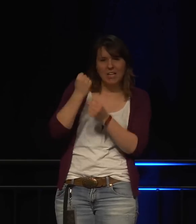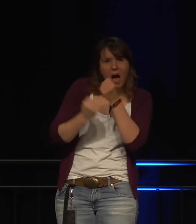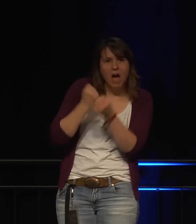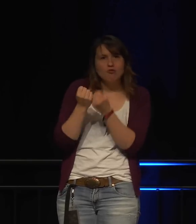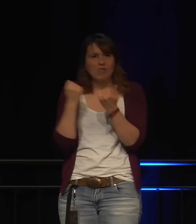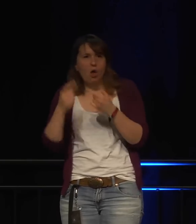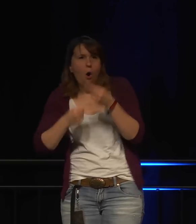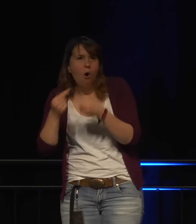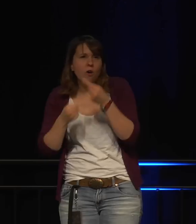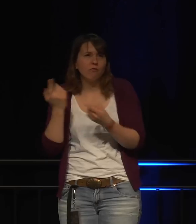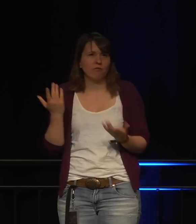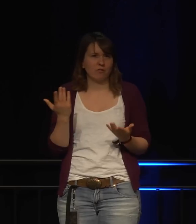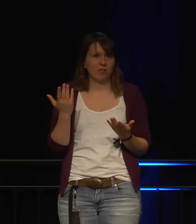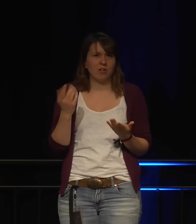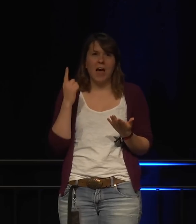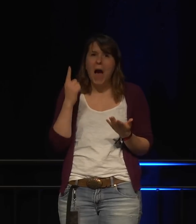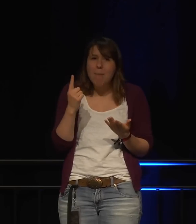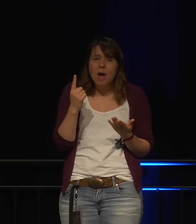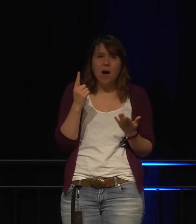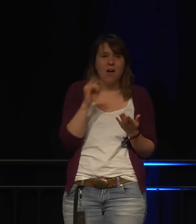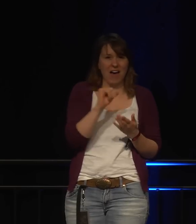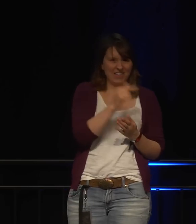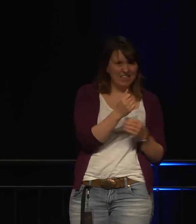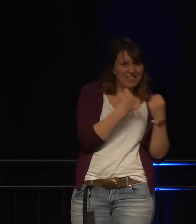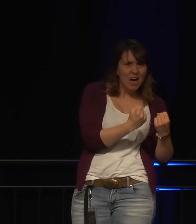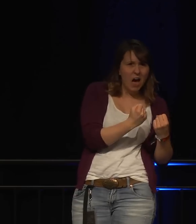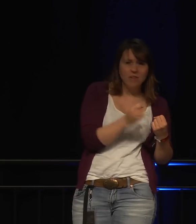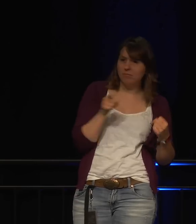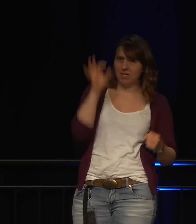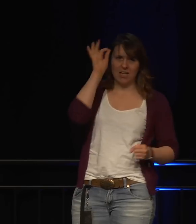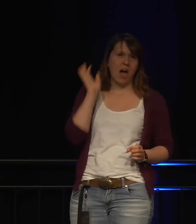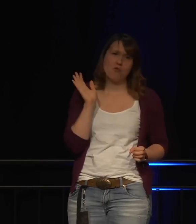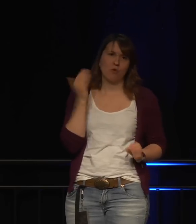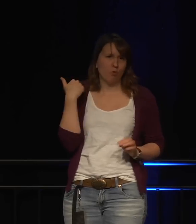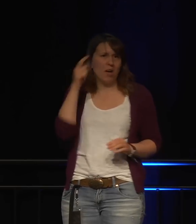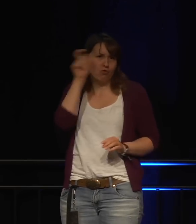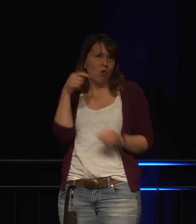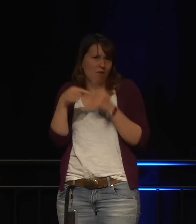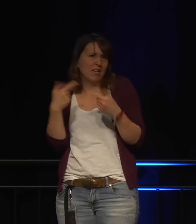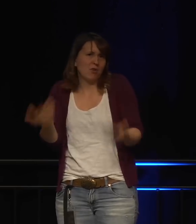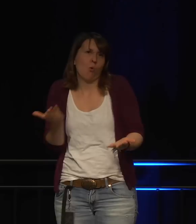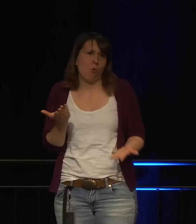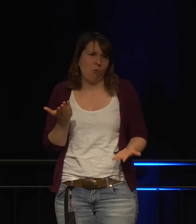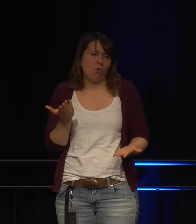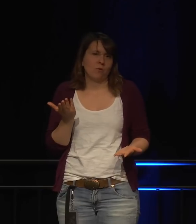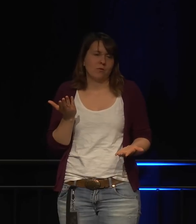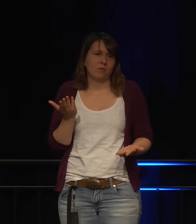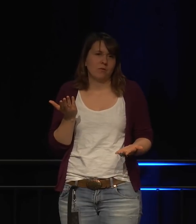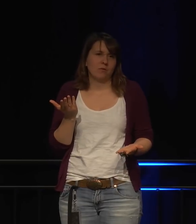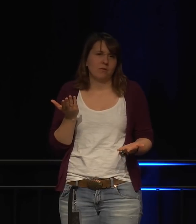viel Wissen in dem Bereich der Materialien, Ergonomie und so weiter. Aber haben kaum